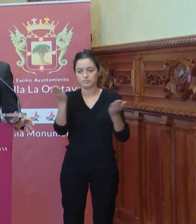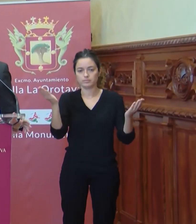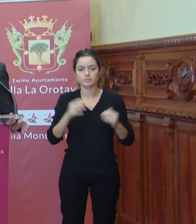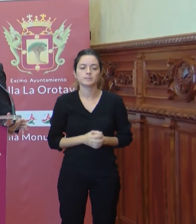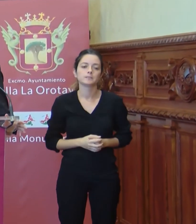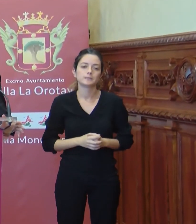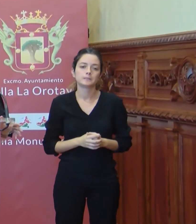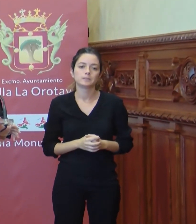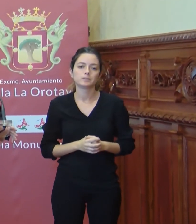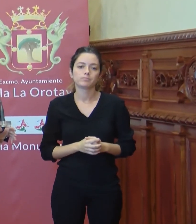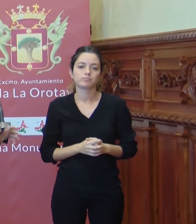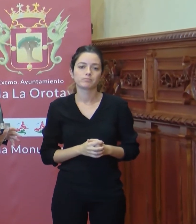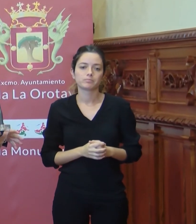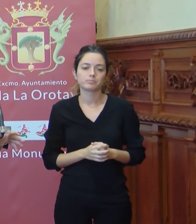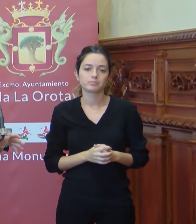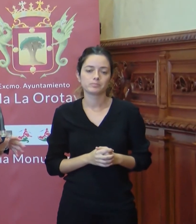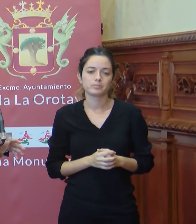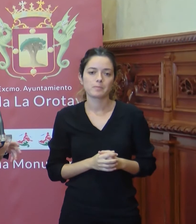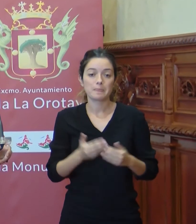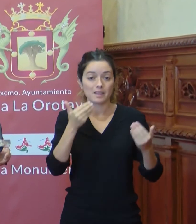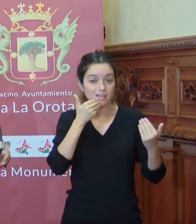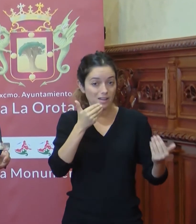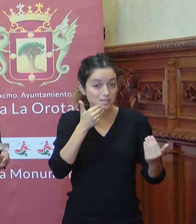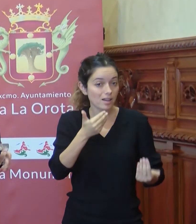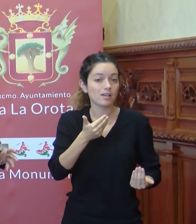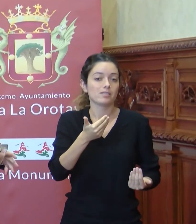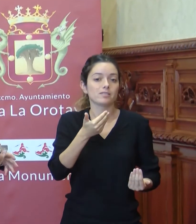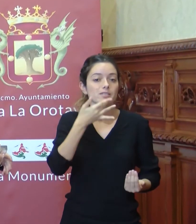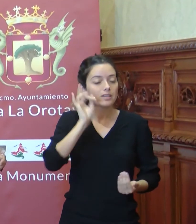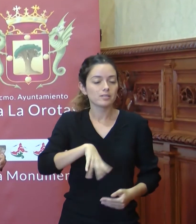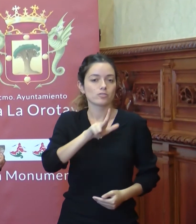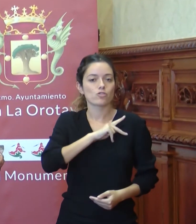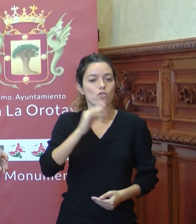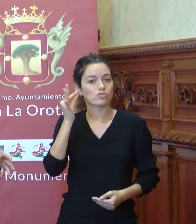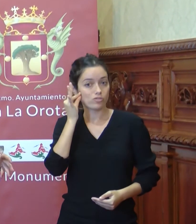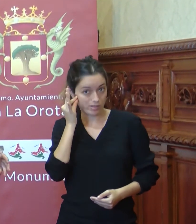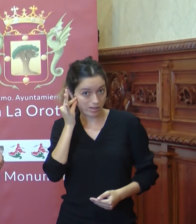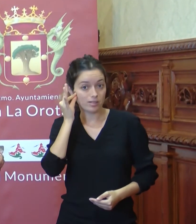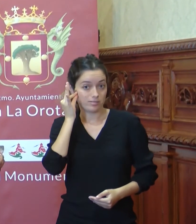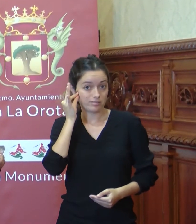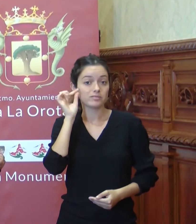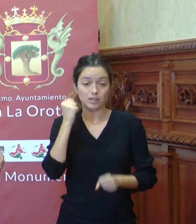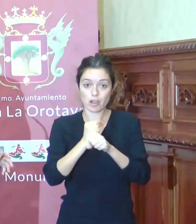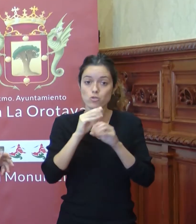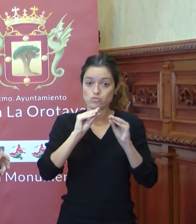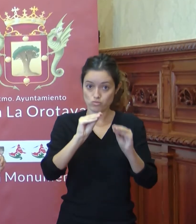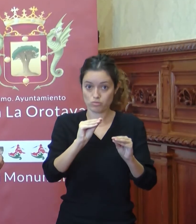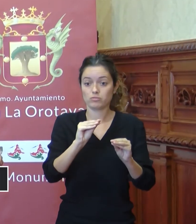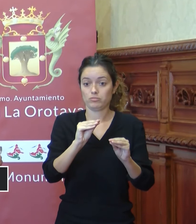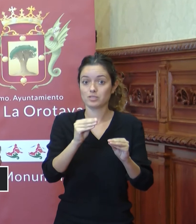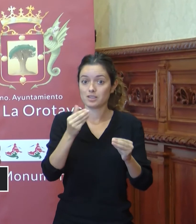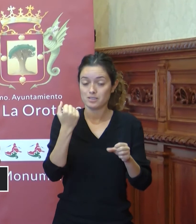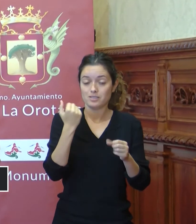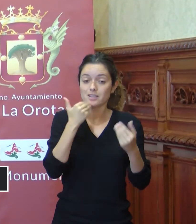Empiezo dando las gracias al trabajo que las concejalas han hecho, porque fruto de su trabajo es posible que estemos hoy en una firma histórica.